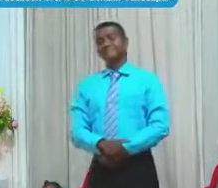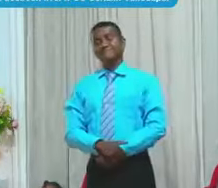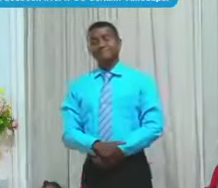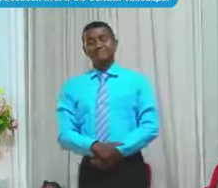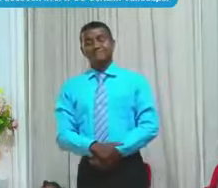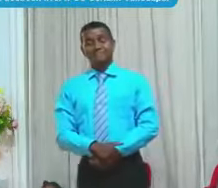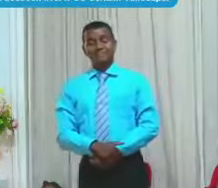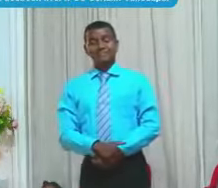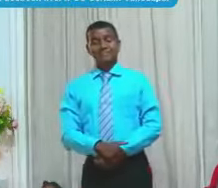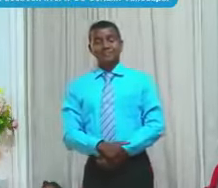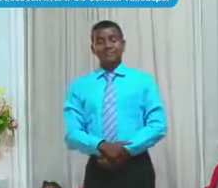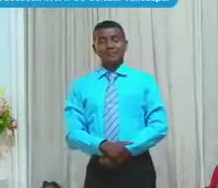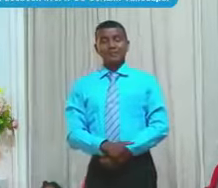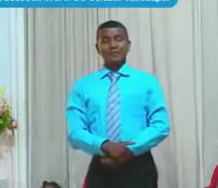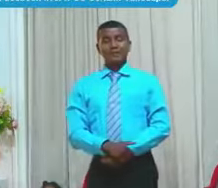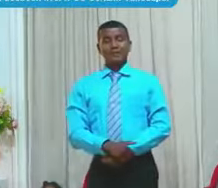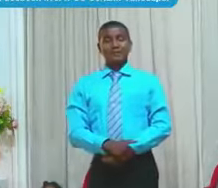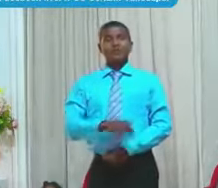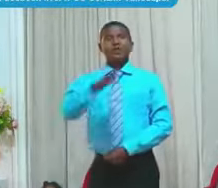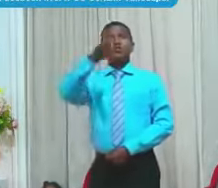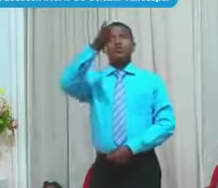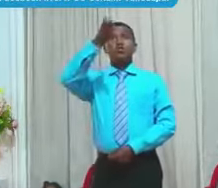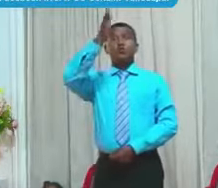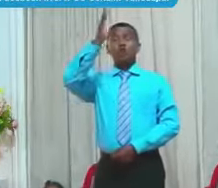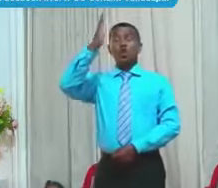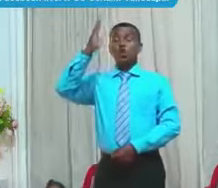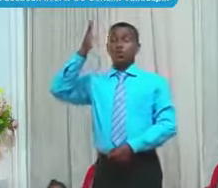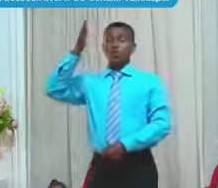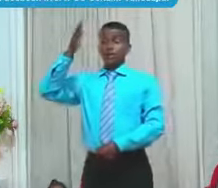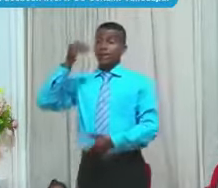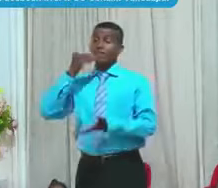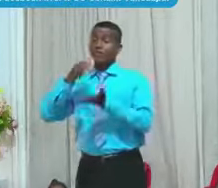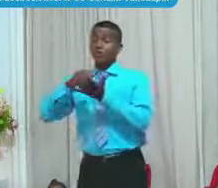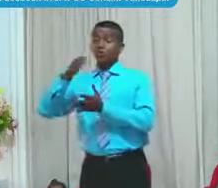Si Dios Les cierra La llave Del oxígeno Cinco minutos